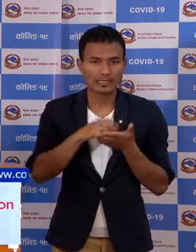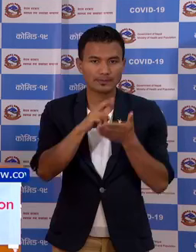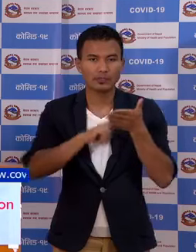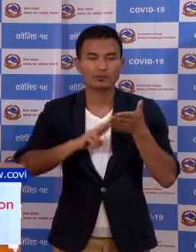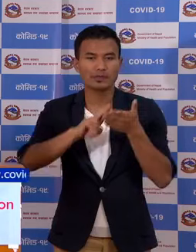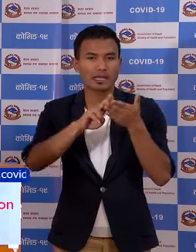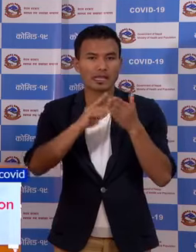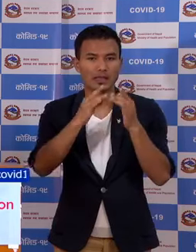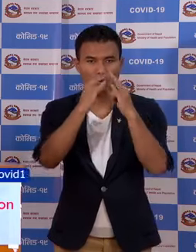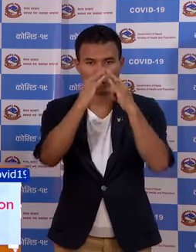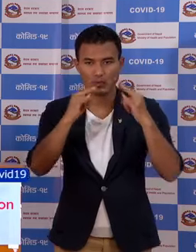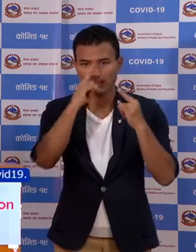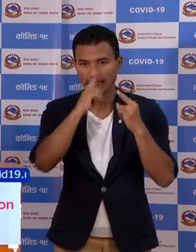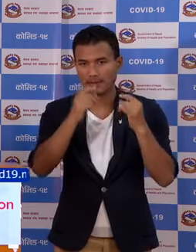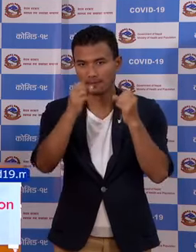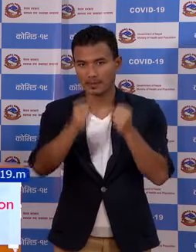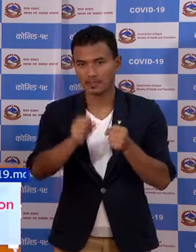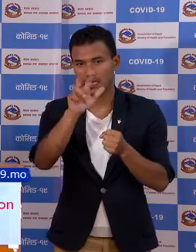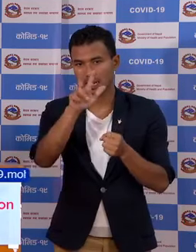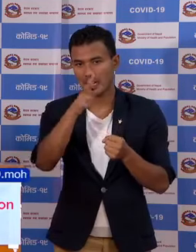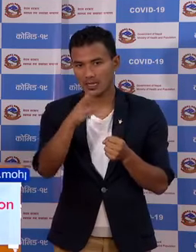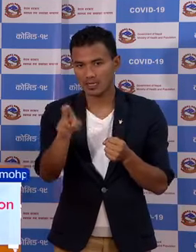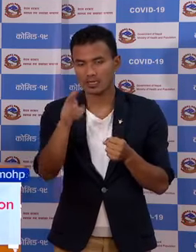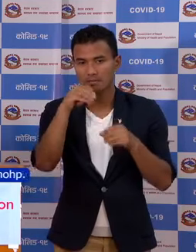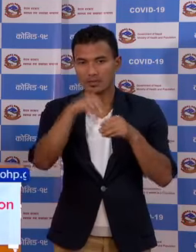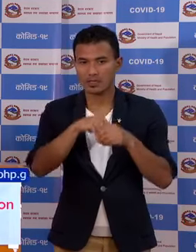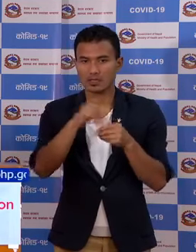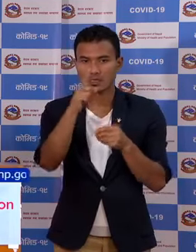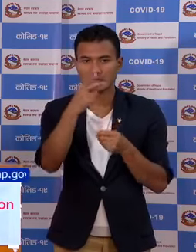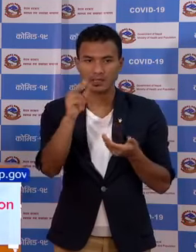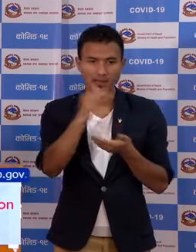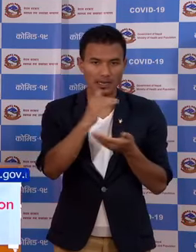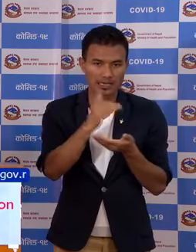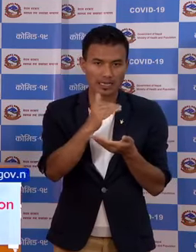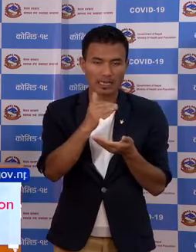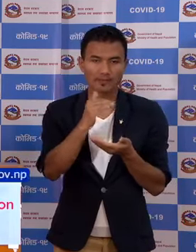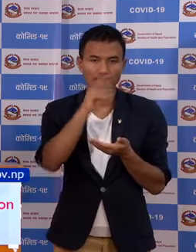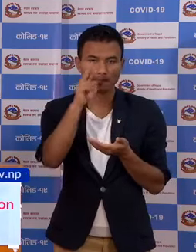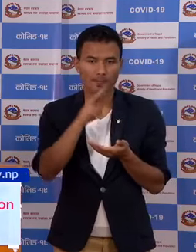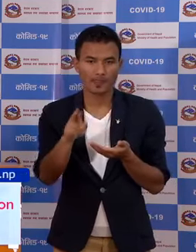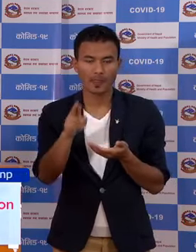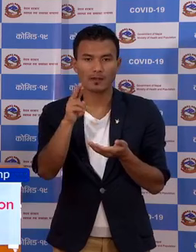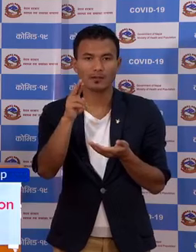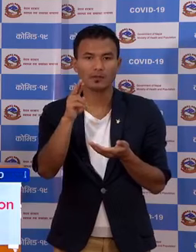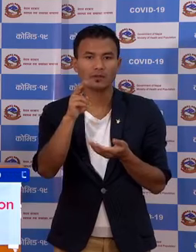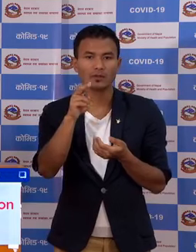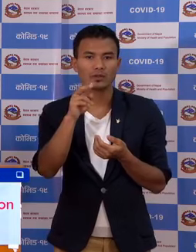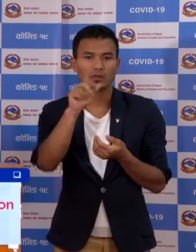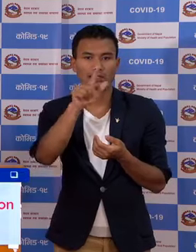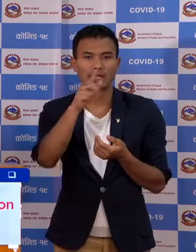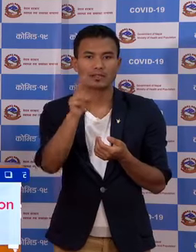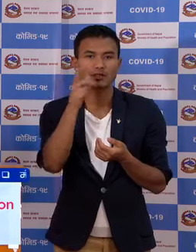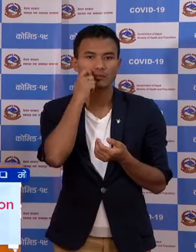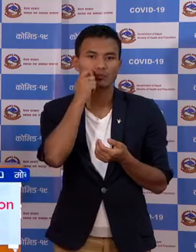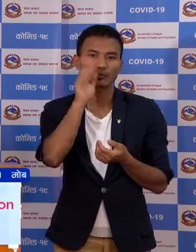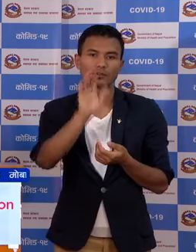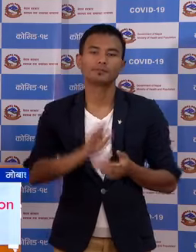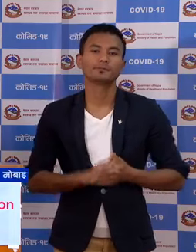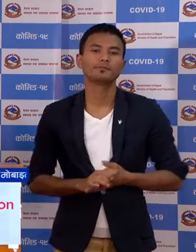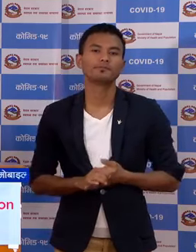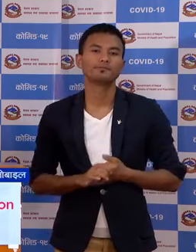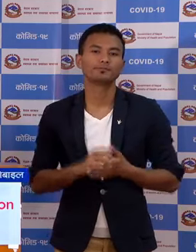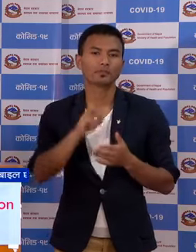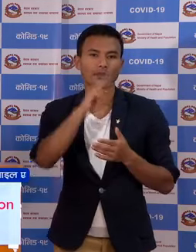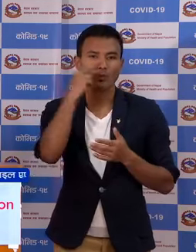विश्वविद्धाले क्वारिंटीन को आश जना तेस्मद्दे एक जना वाली का र साथ जना पुरुष नुँच